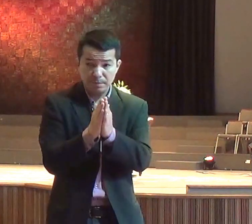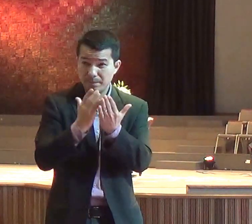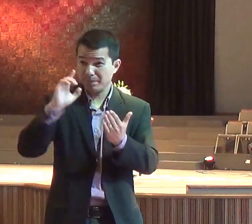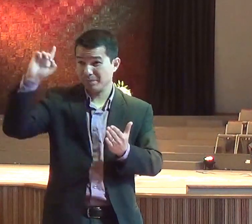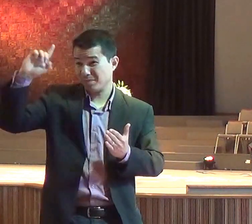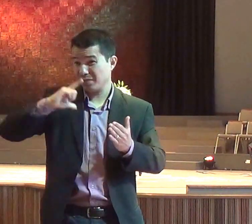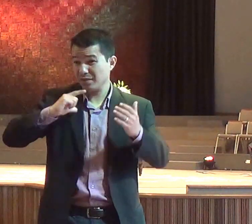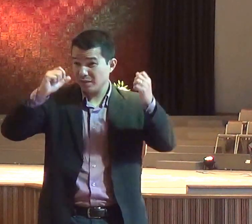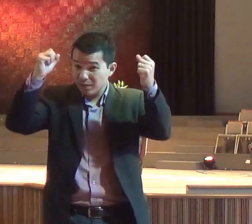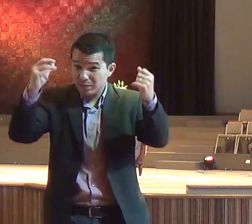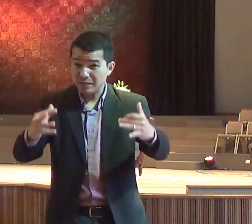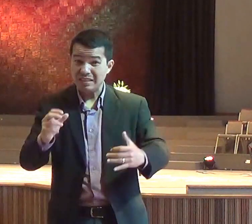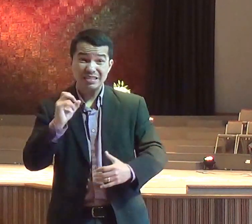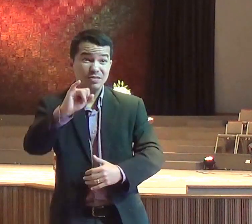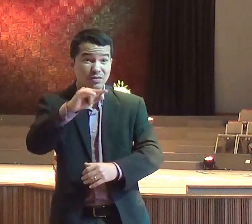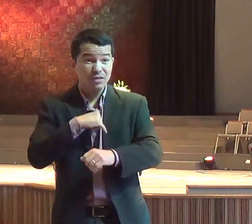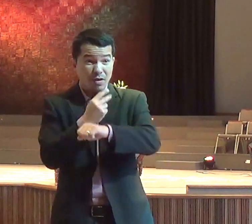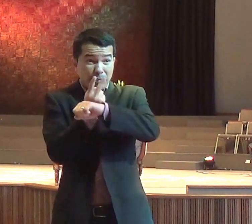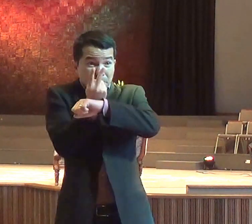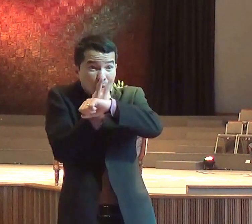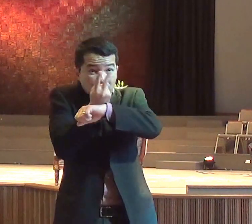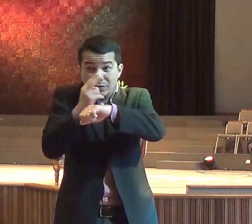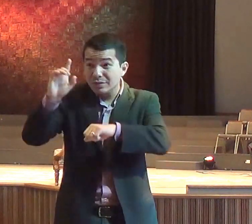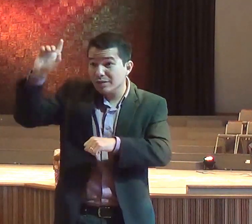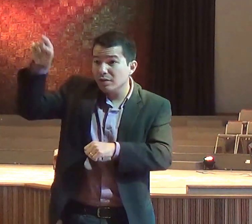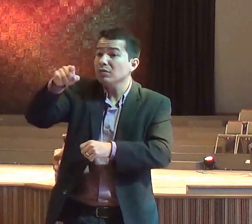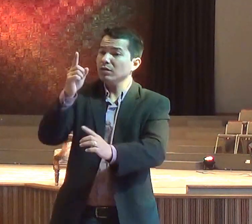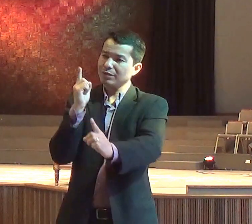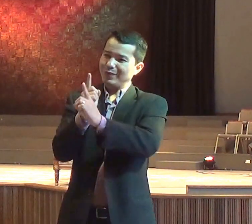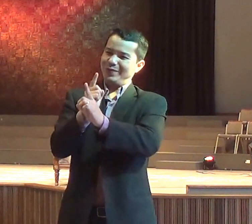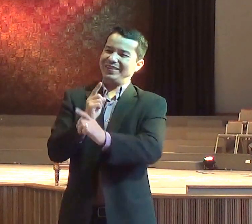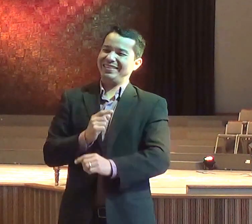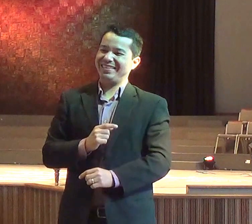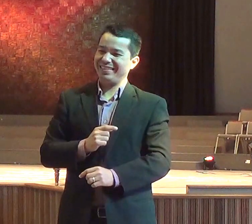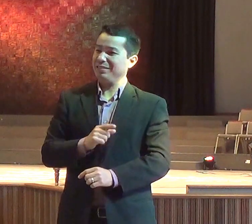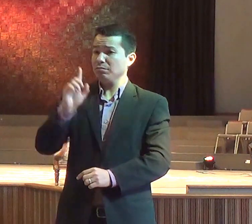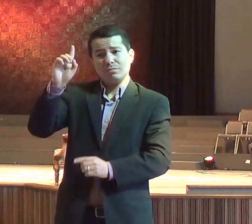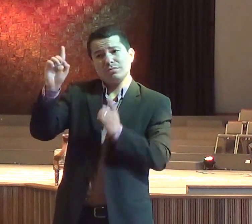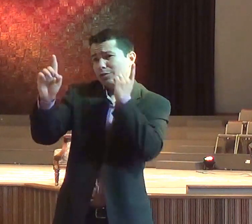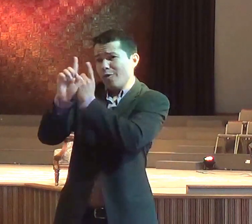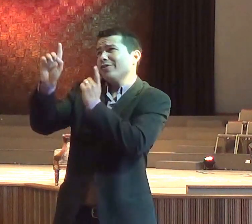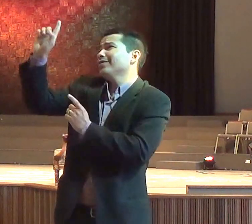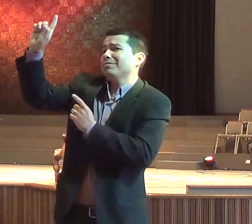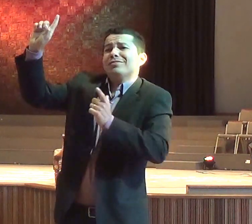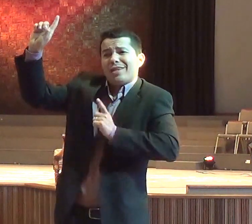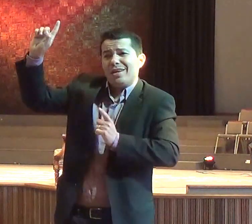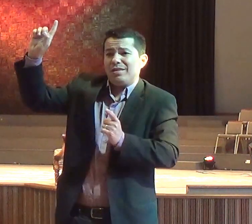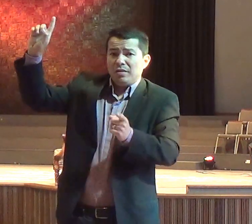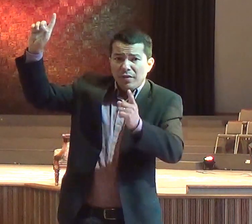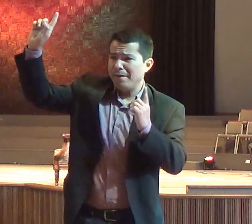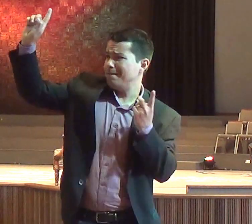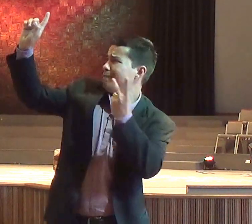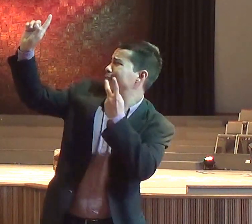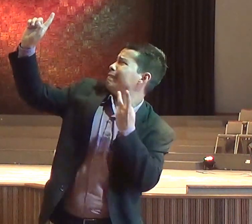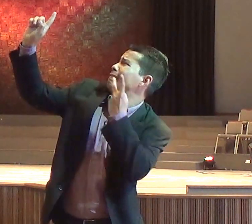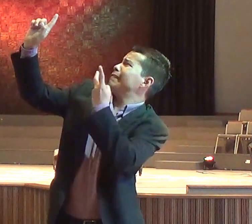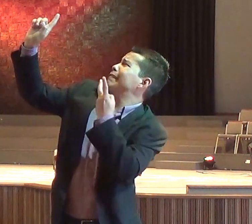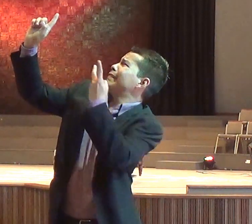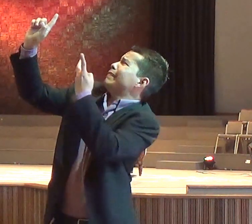importante não é o lugar, se você está em cima da montanha, se você está num templo, se você está na tua casa, se você está dentro do carro, o